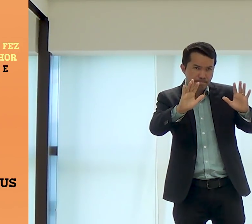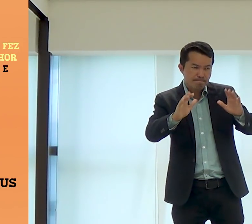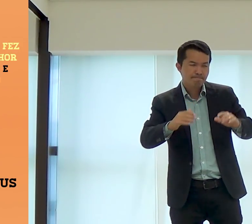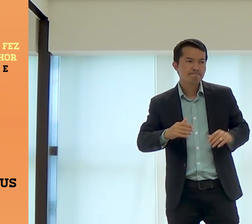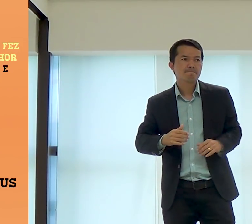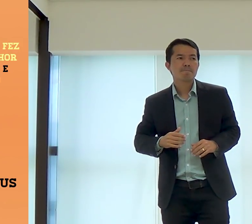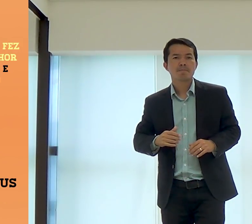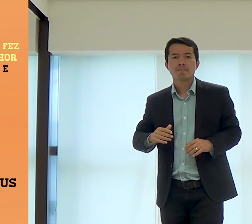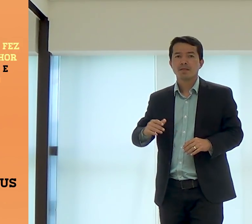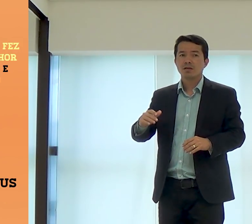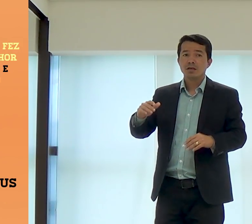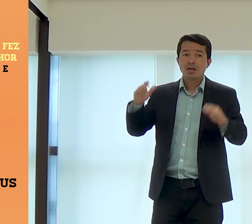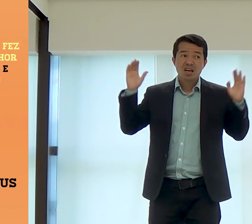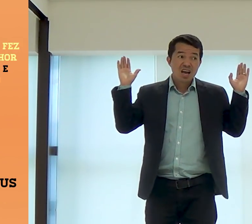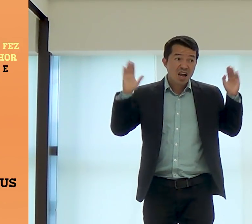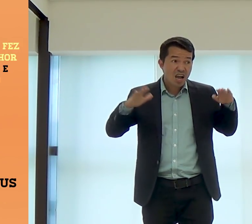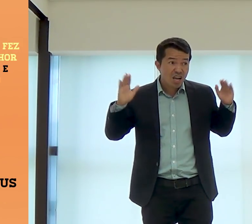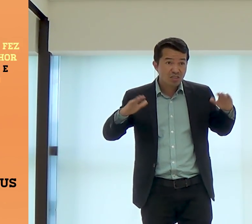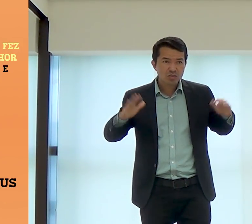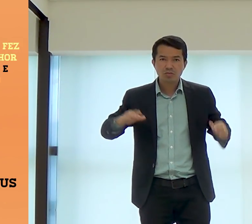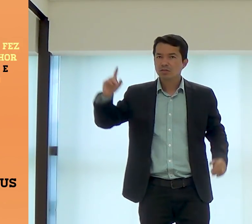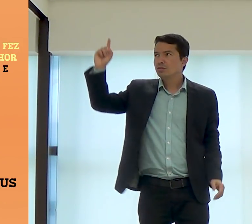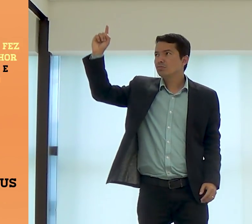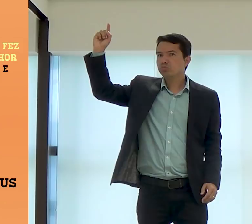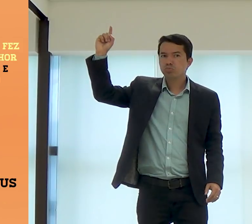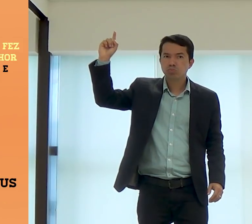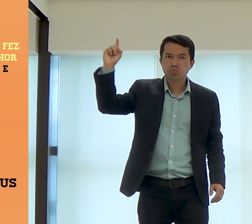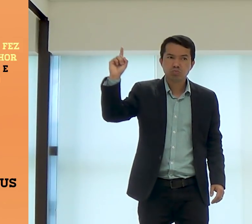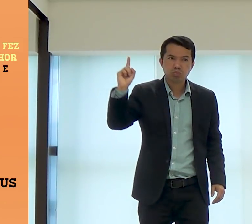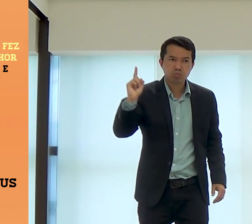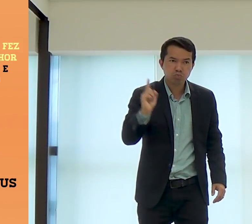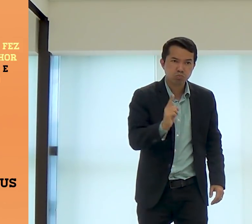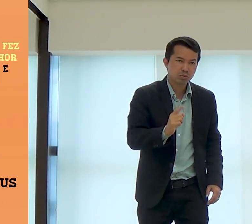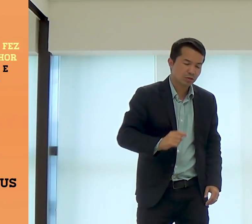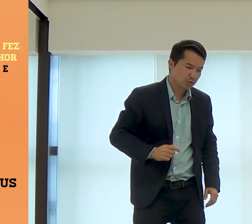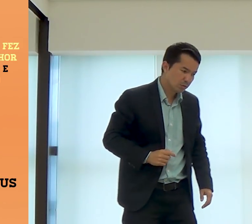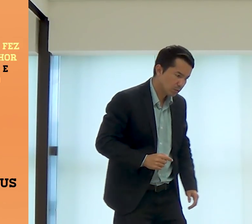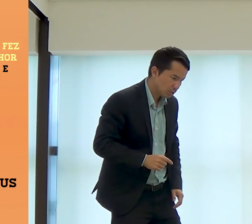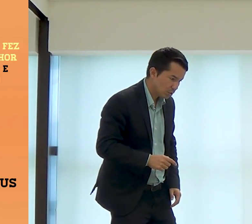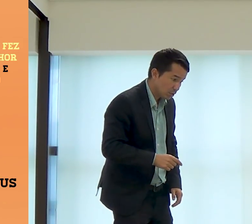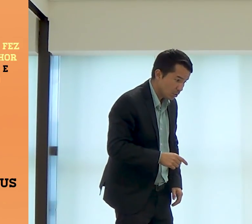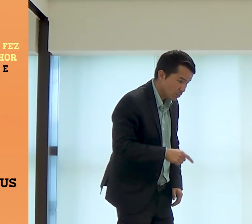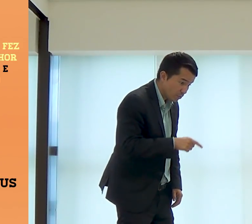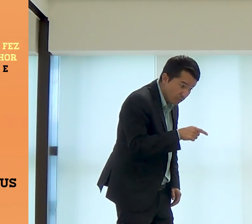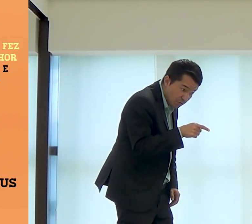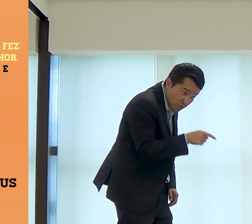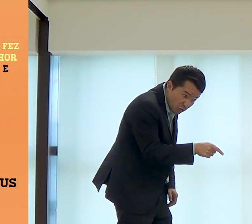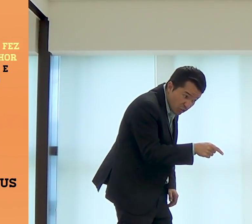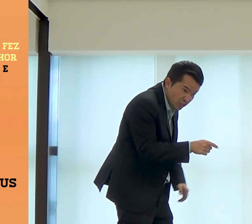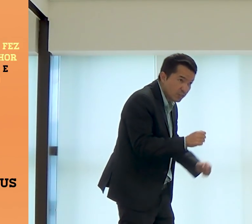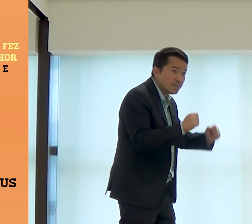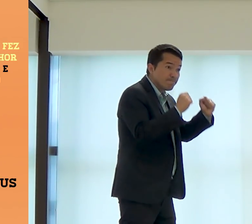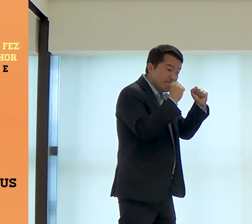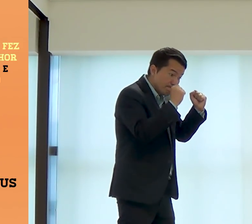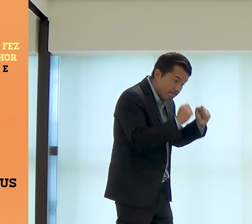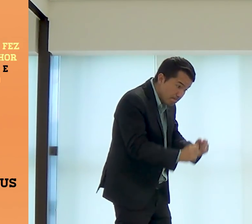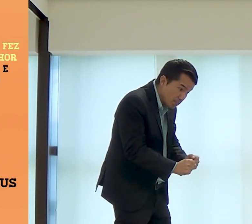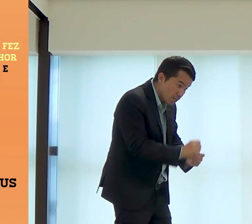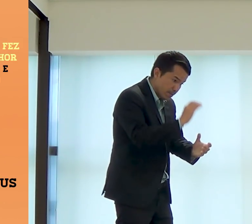Obedecer, vou explicar para vocês, hoje, então, apareceu no sonho a José e disse para ele,